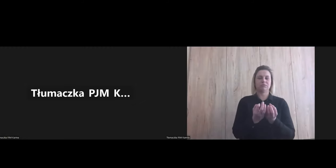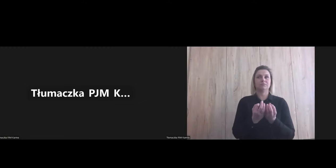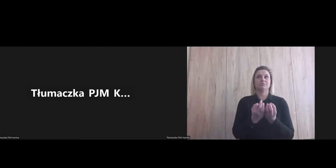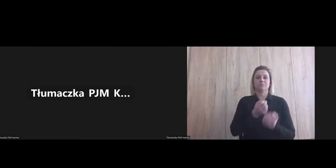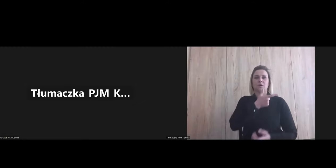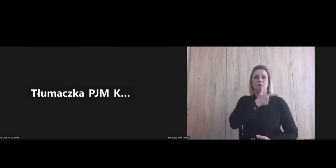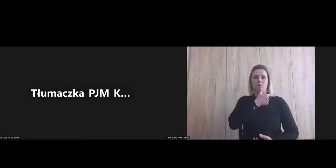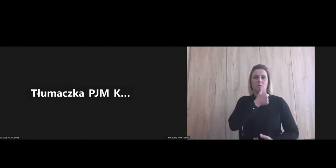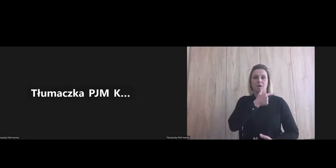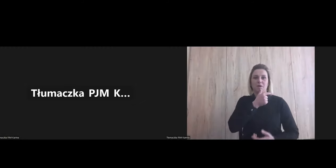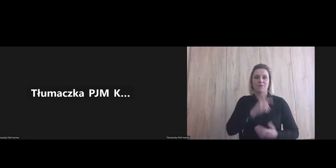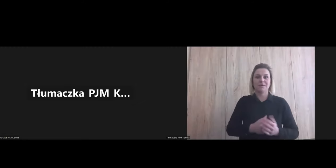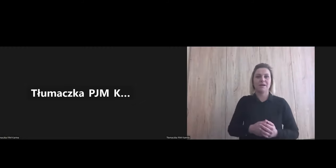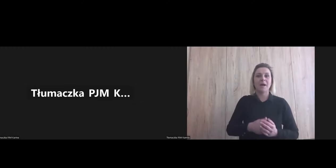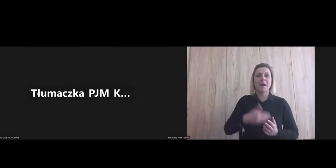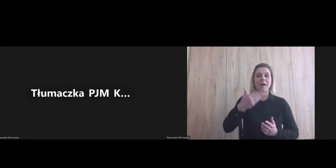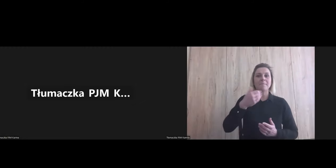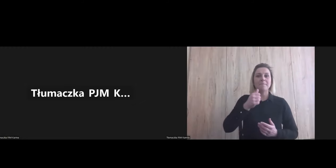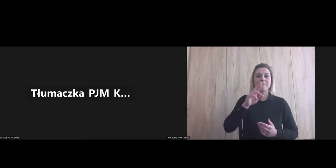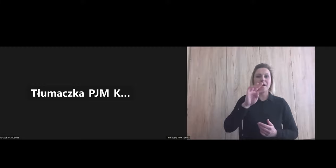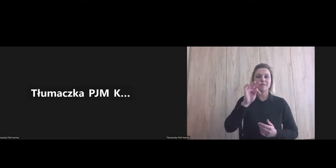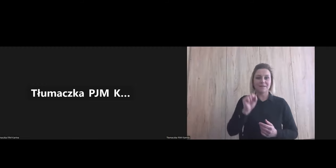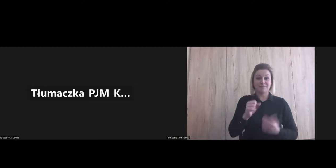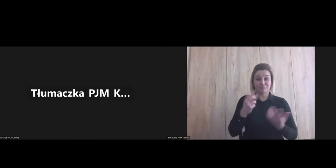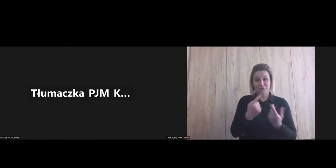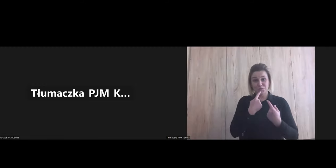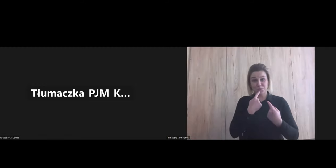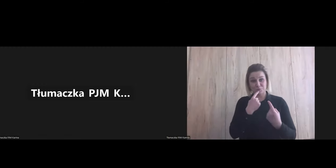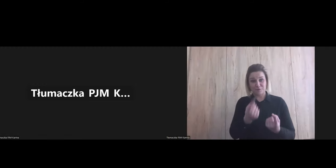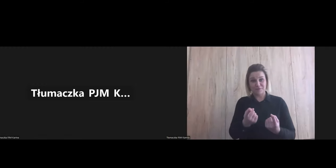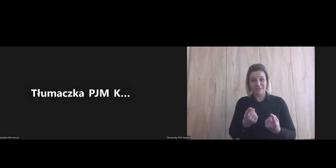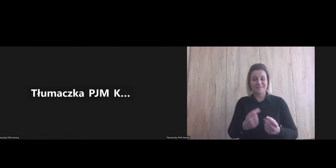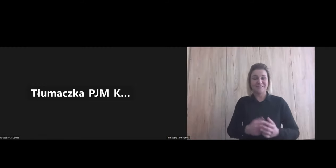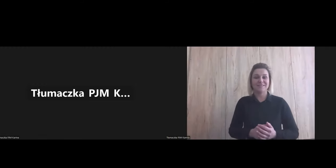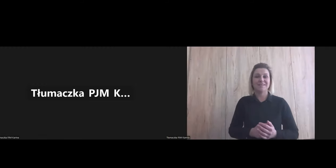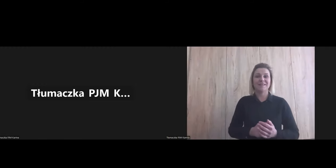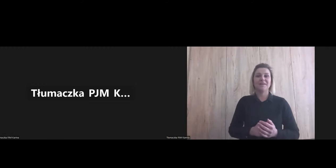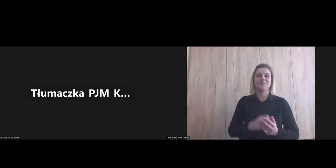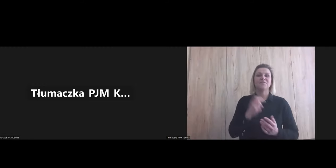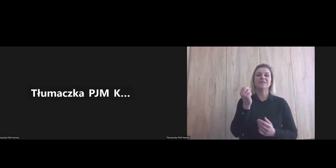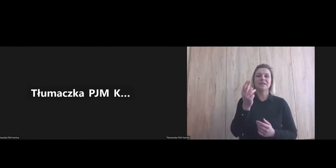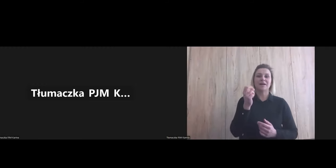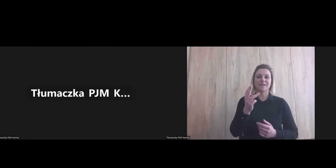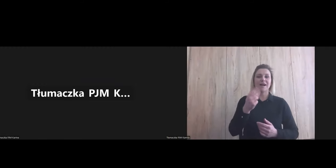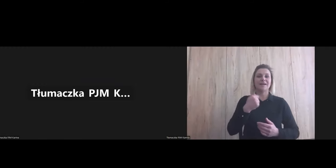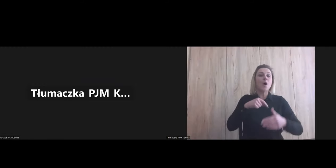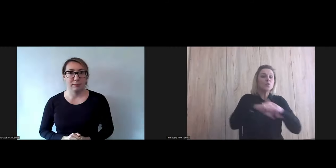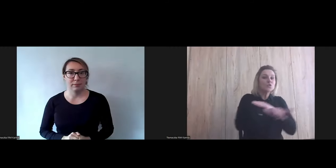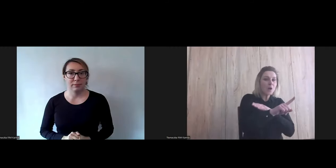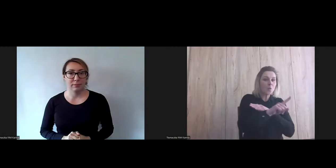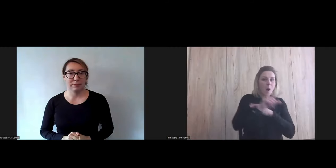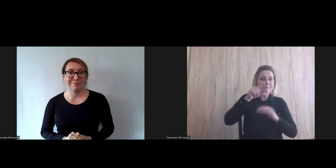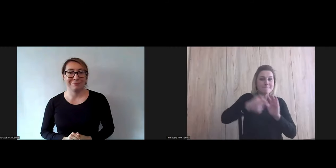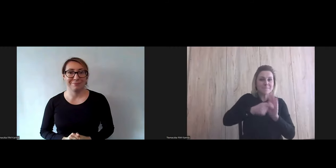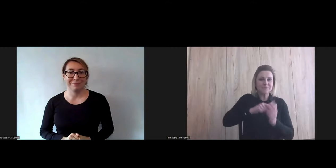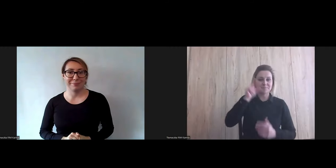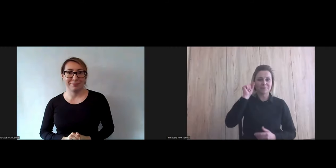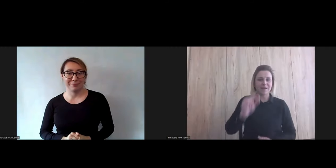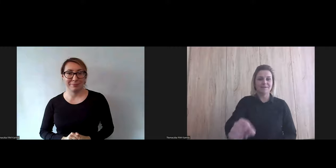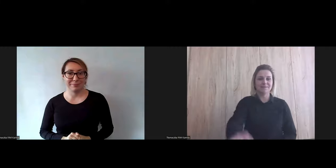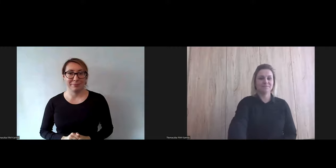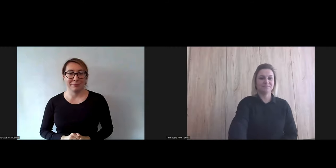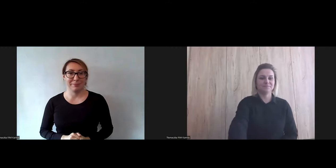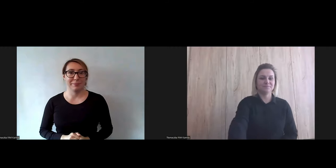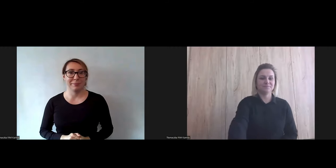Marta się pokazała. Marta, może chciałabyś coś powiedzieć, bo testowałaś. uciekłam do sypialni, bo to ja miałam okazję